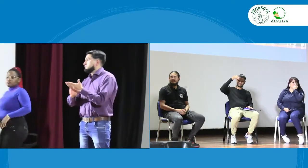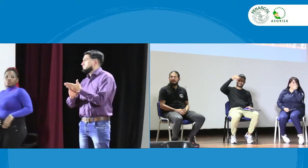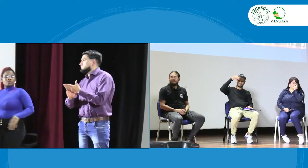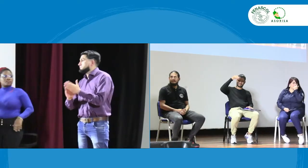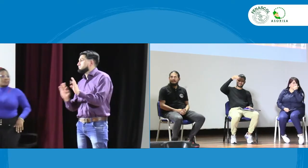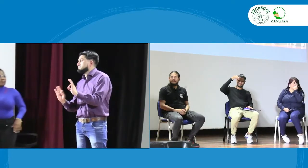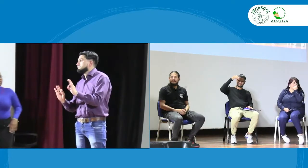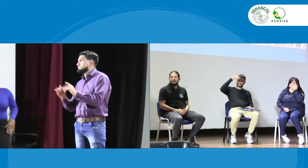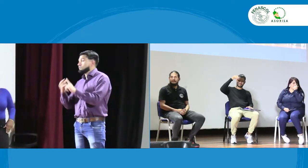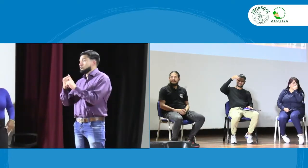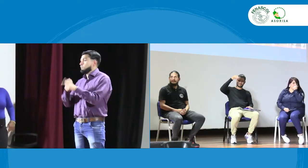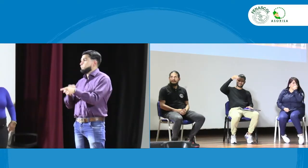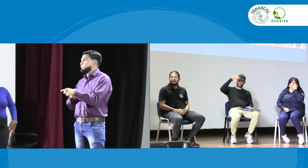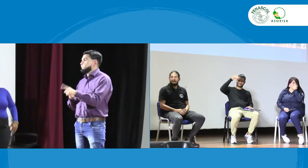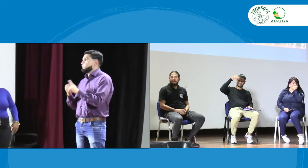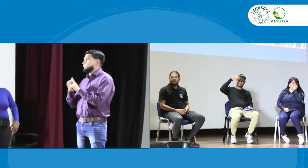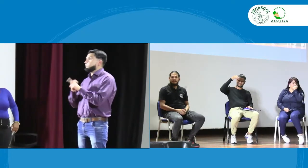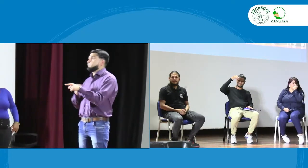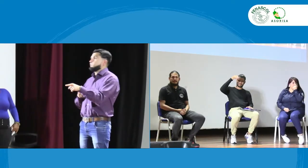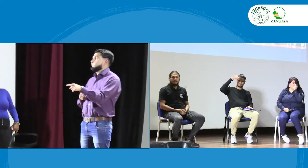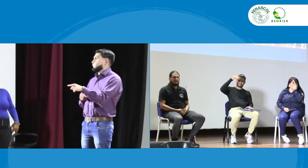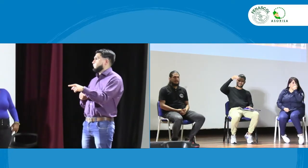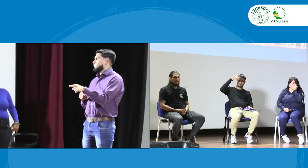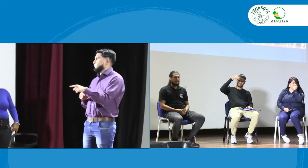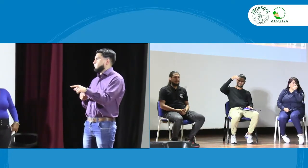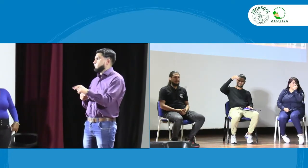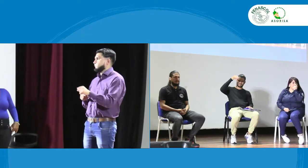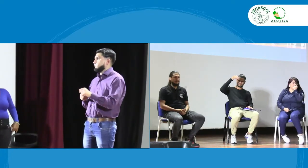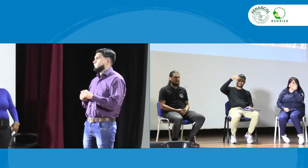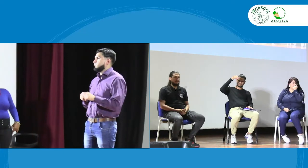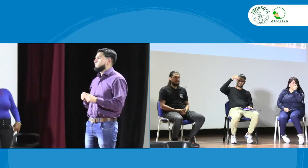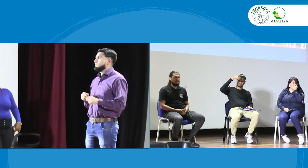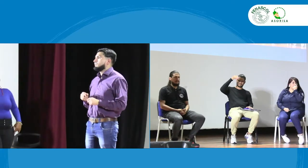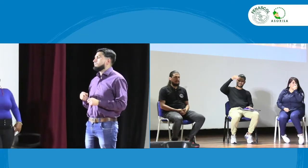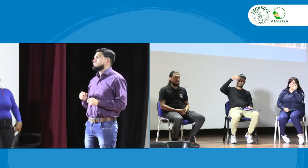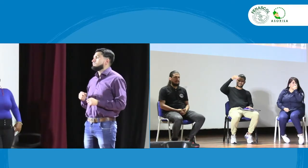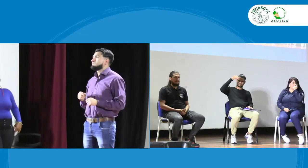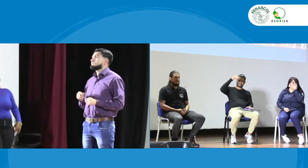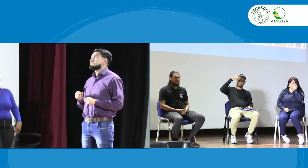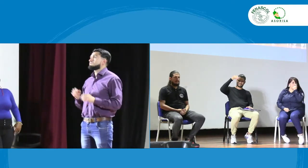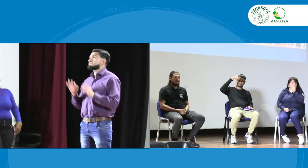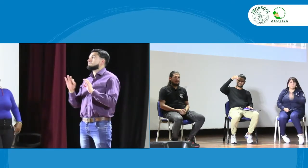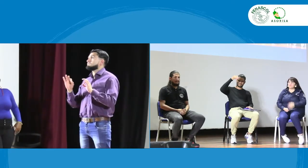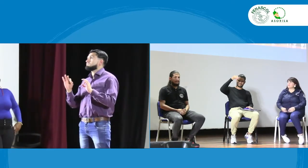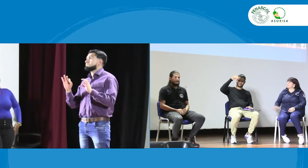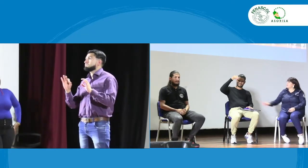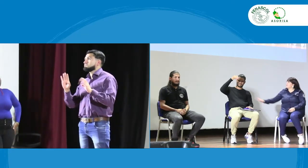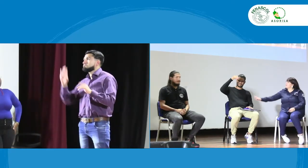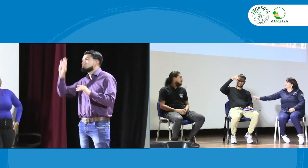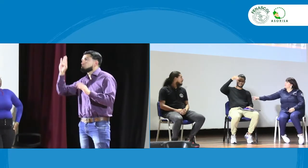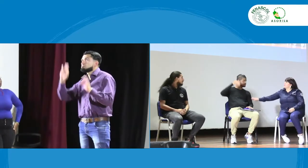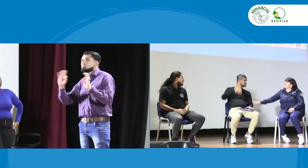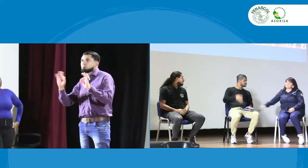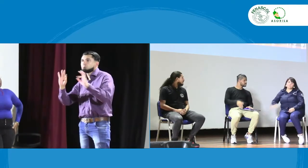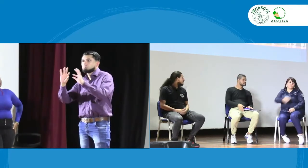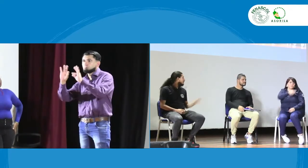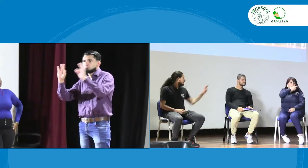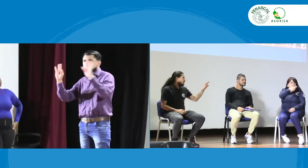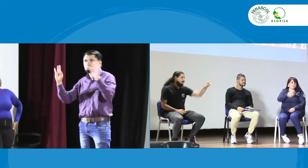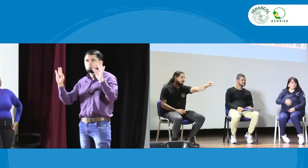Vamos a dar un momento para que arreglen la parte técnica para darle participación a esta persona acá en Zoom.